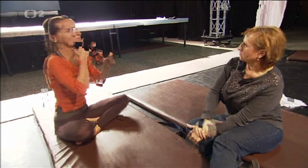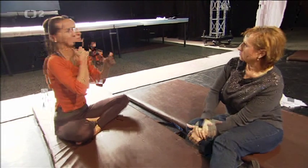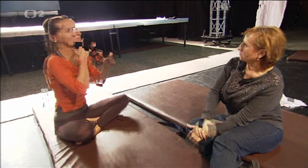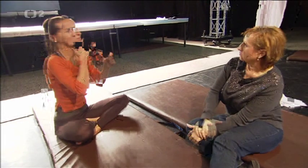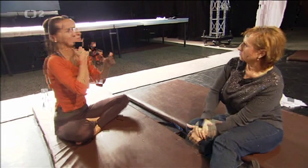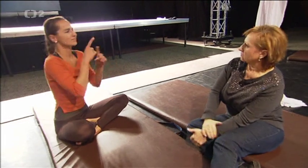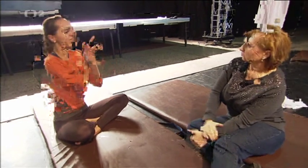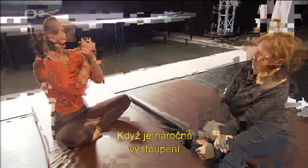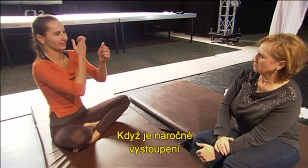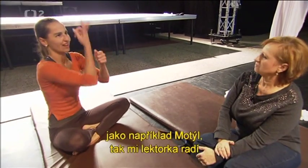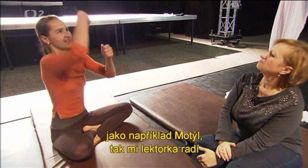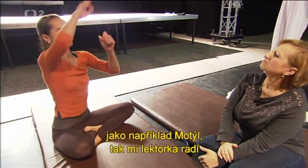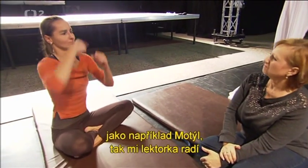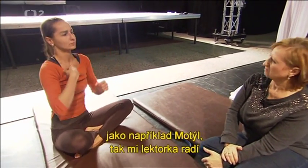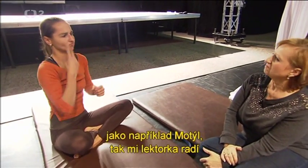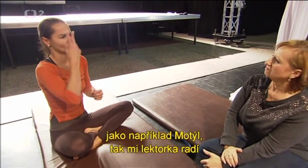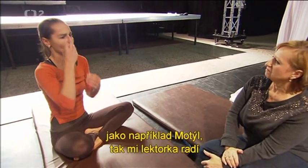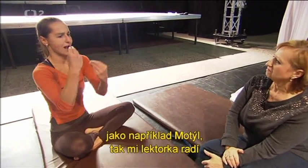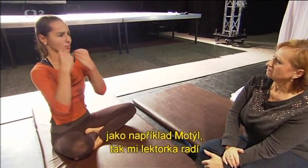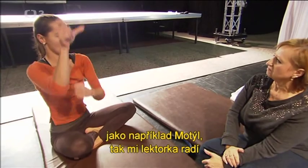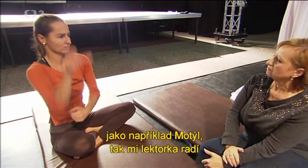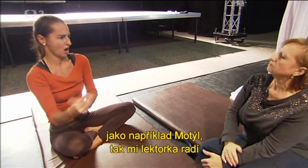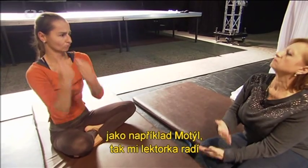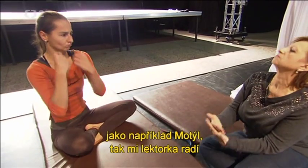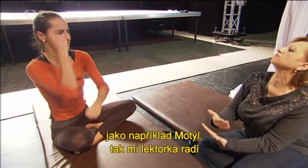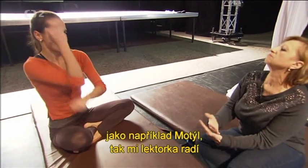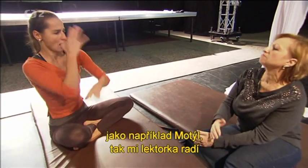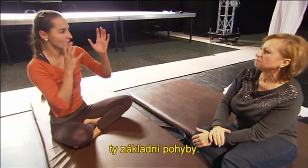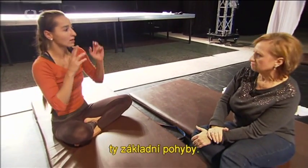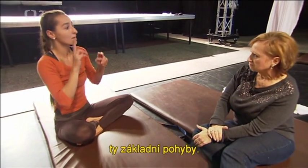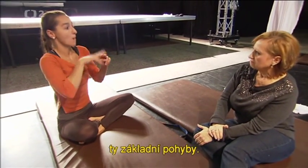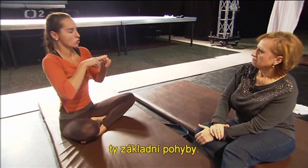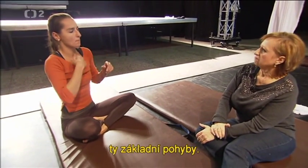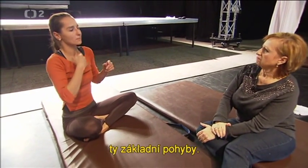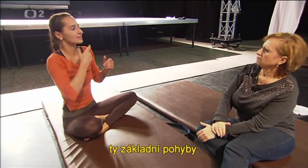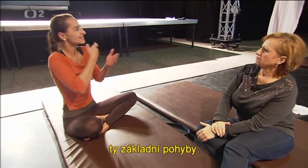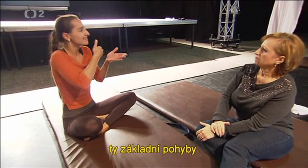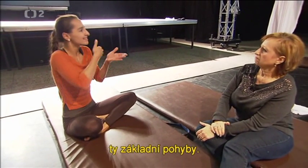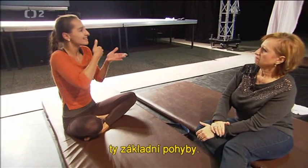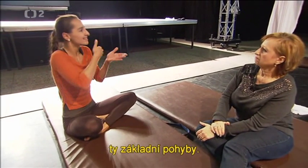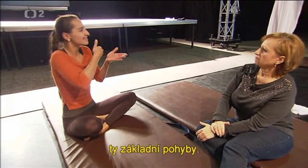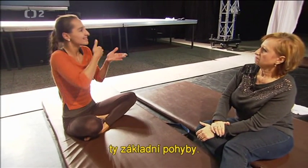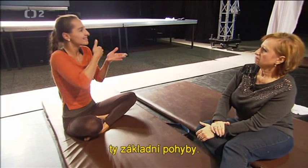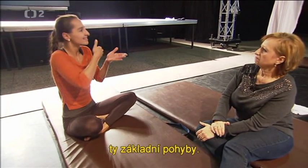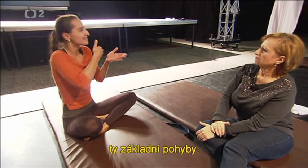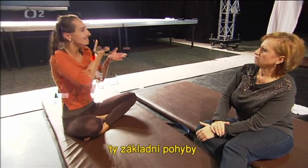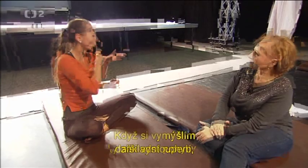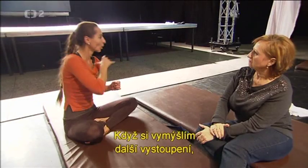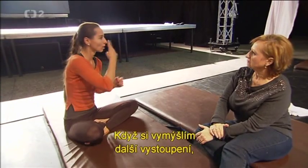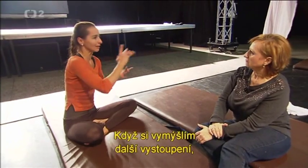Na vystoupení, jako například motýl, tak mi lektorka radí ty základní pohyby. Další vystoupení